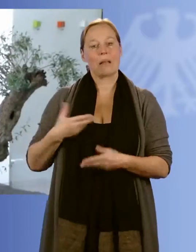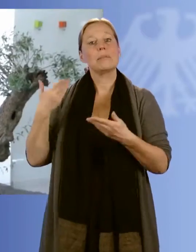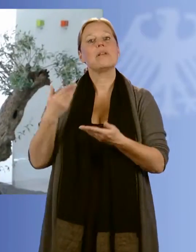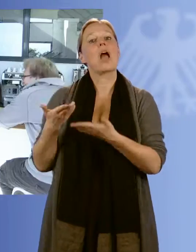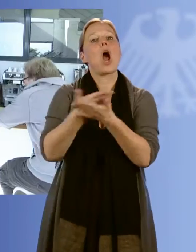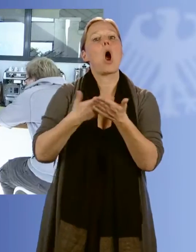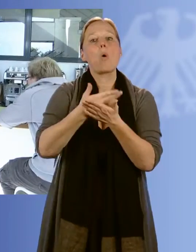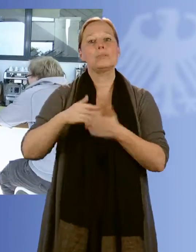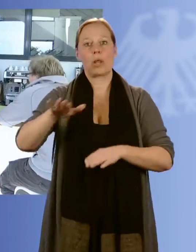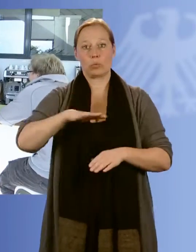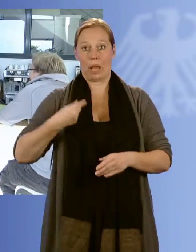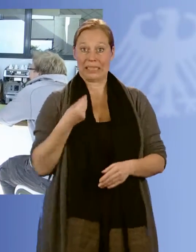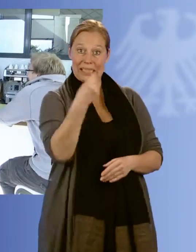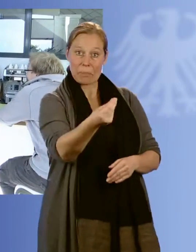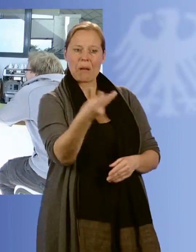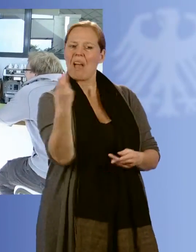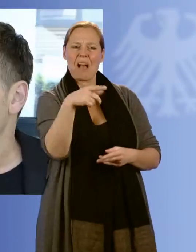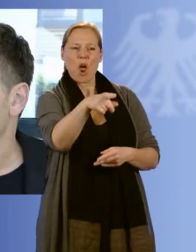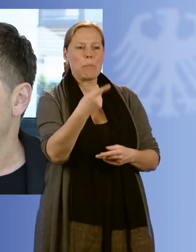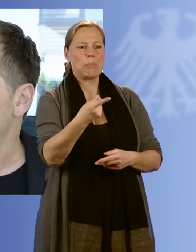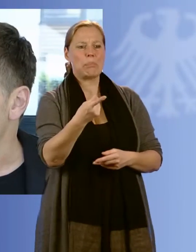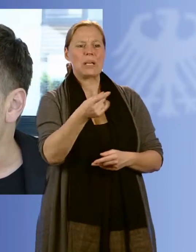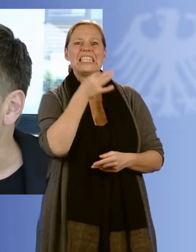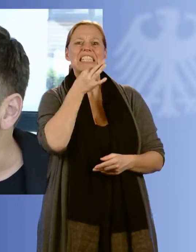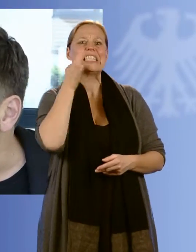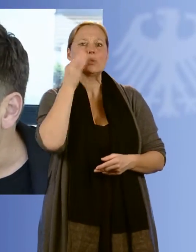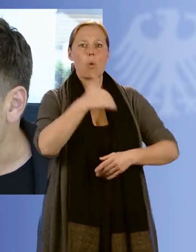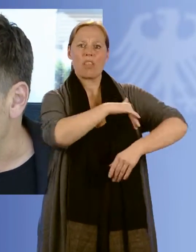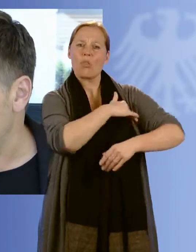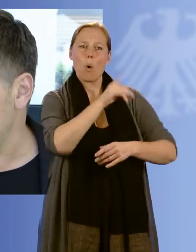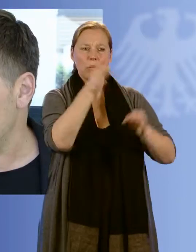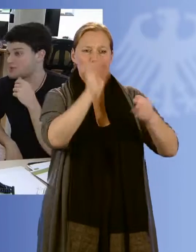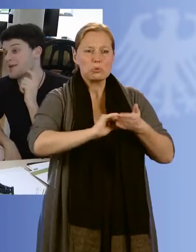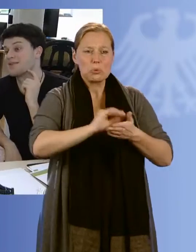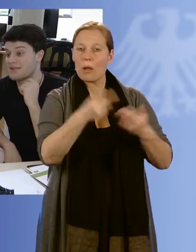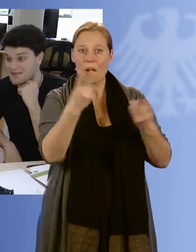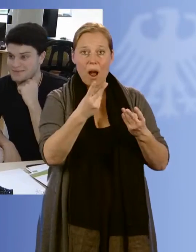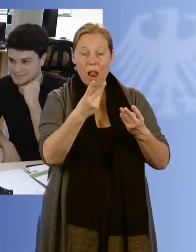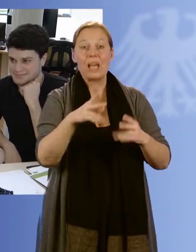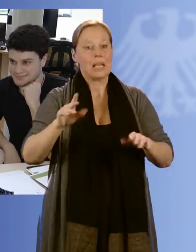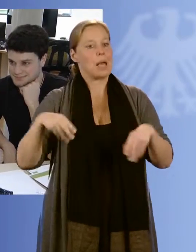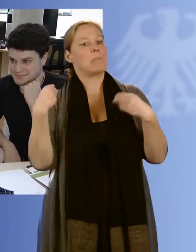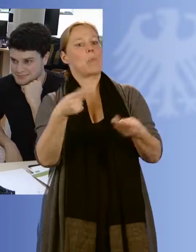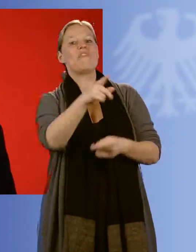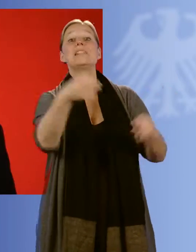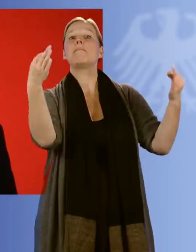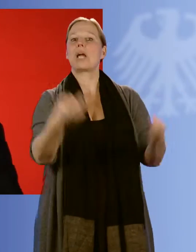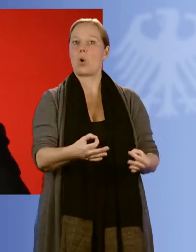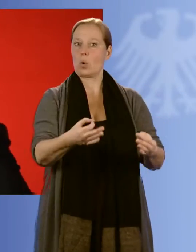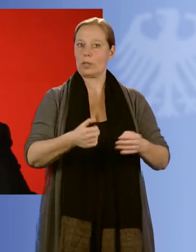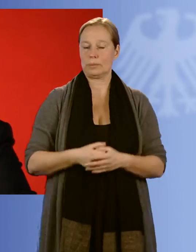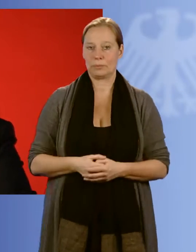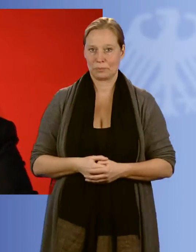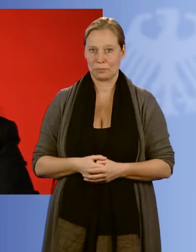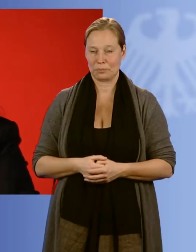nicht nach Zeugnisnoten. Bei ihm erhält jeder die Förderung, die er verdient. Und der Erfolg gibt ihm Recht. Lieber